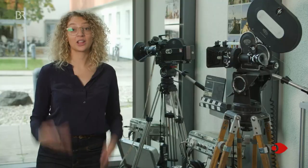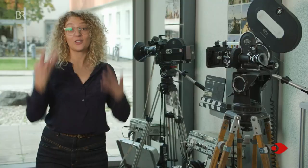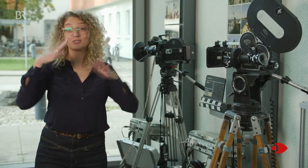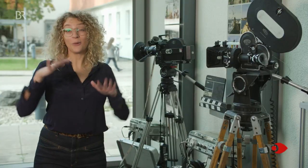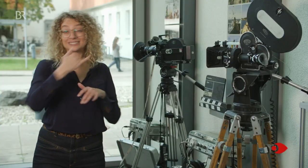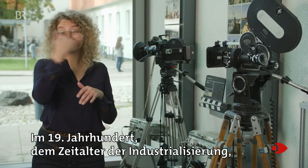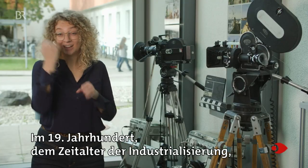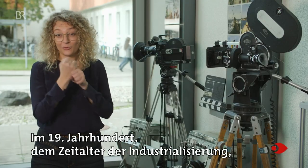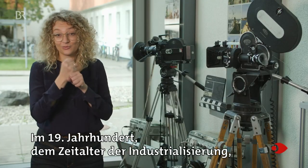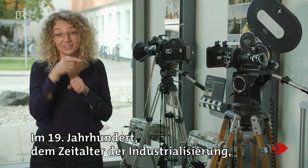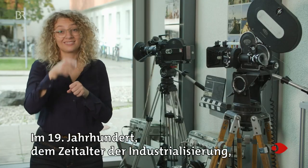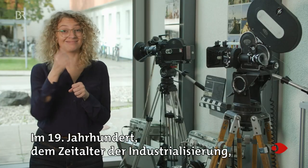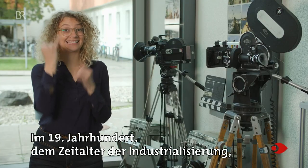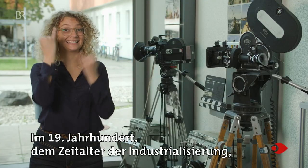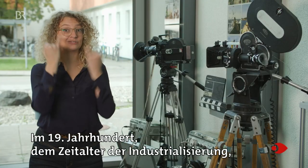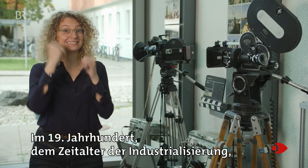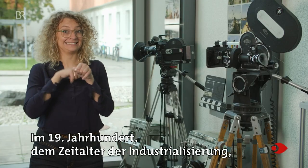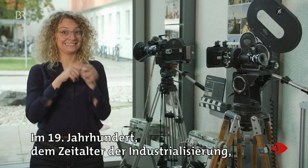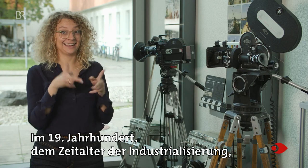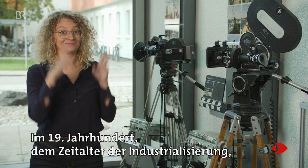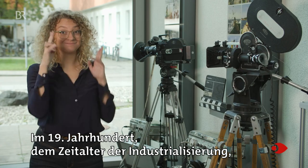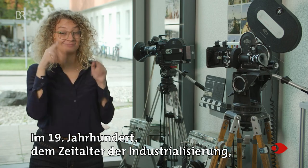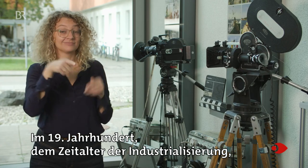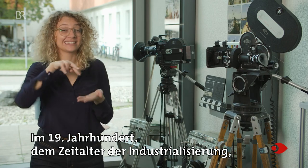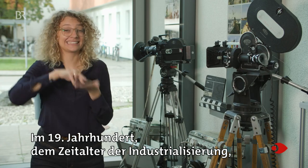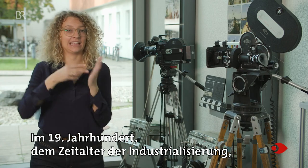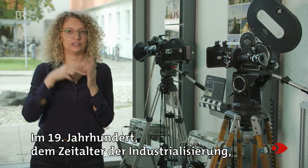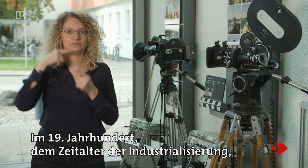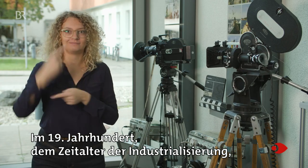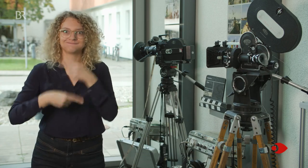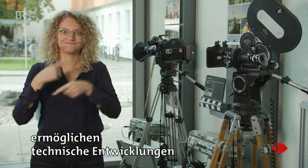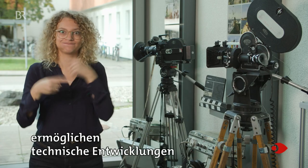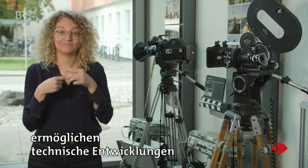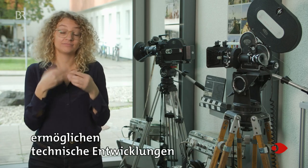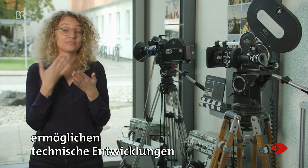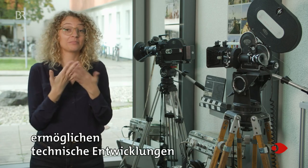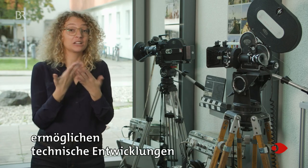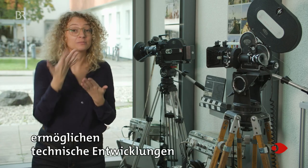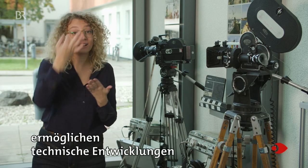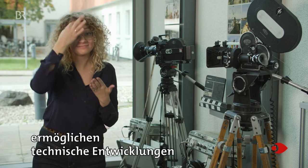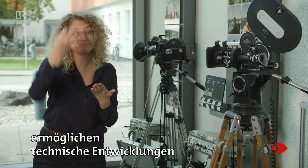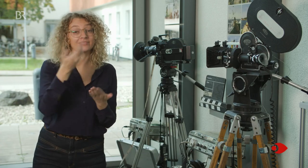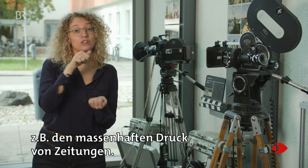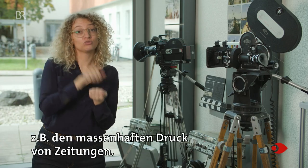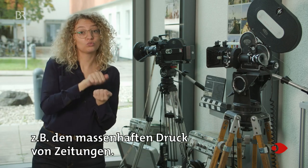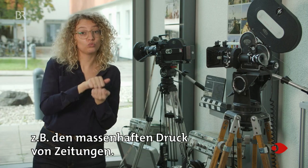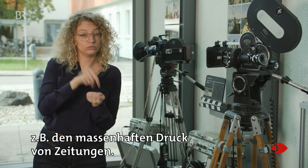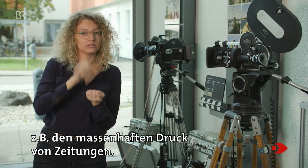Im 19. Jahrhundert, dem Zeitalter der Industrialisierung, ermöglichen technische Entwicklungen zum Beispiel den